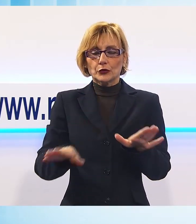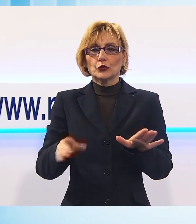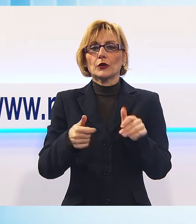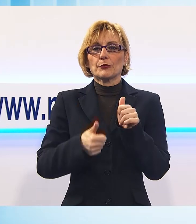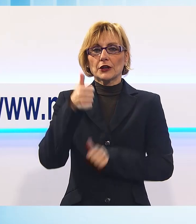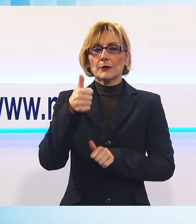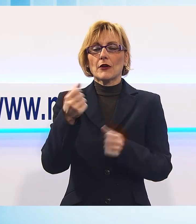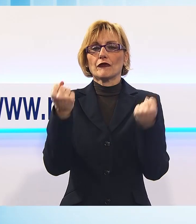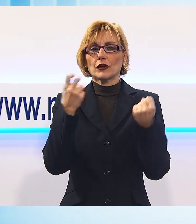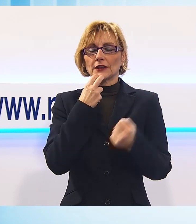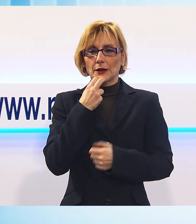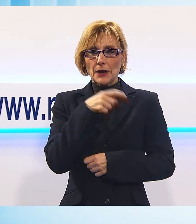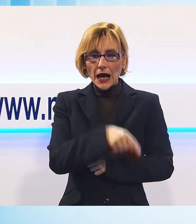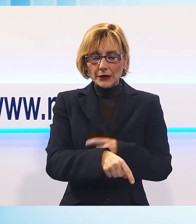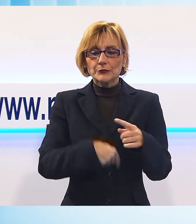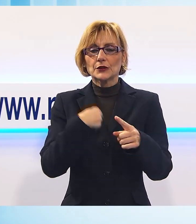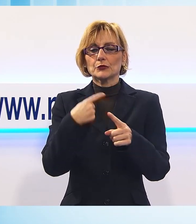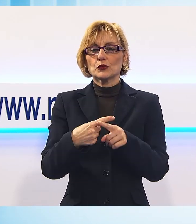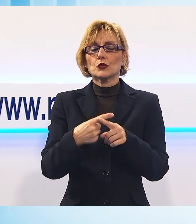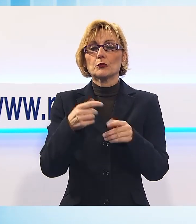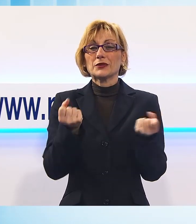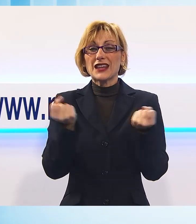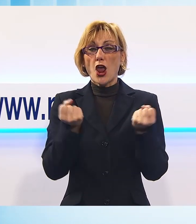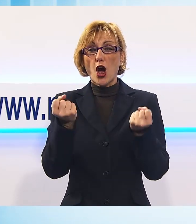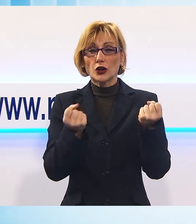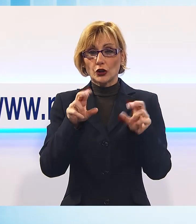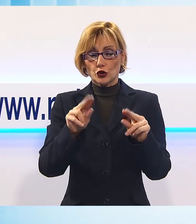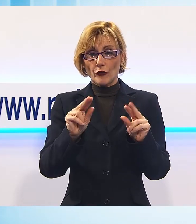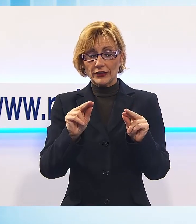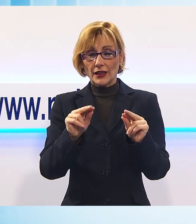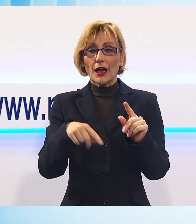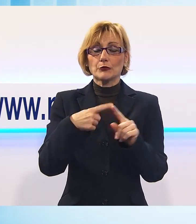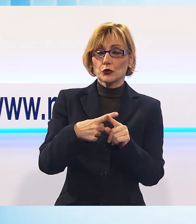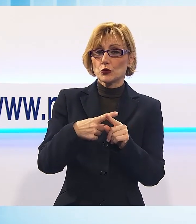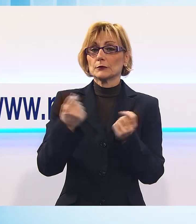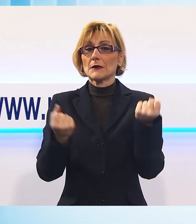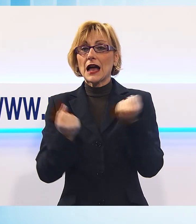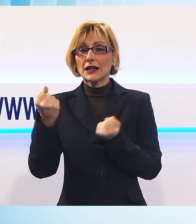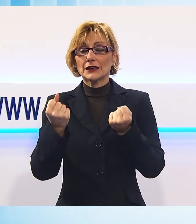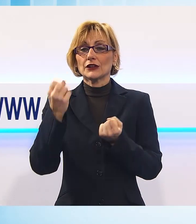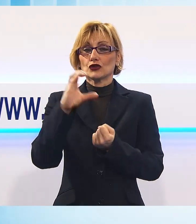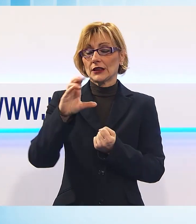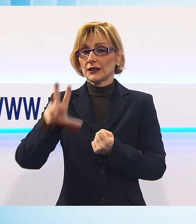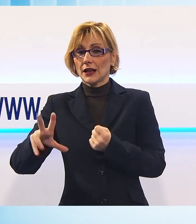marmi e il tappone di sabato, novità tra i piloti e le macchine con la Citroen C3 e l'Apolo Volkswagen.